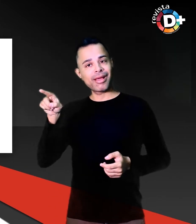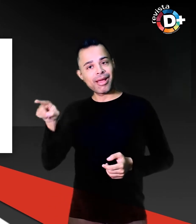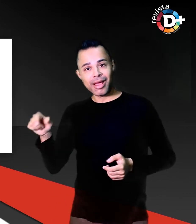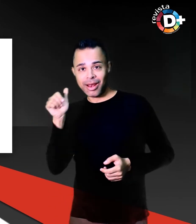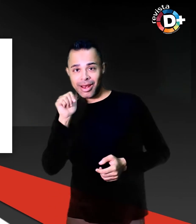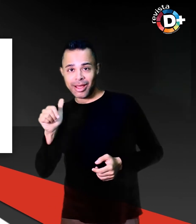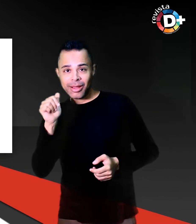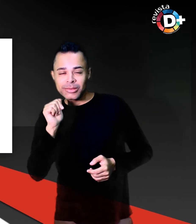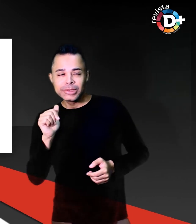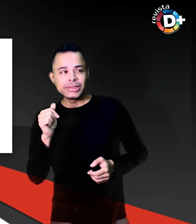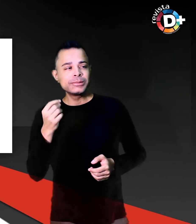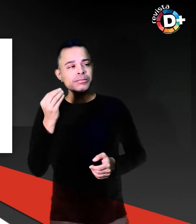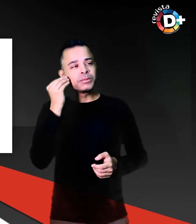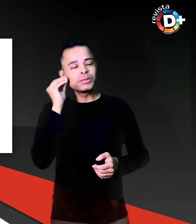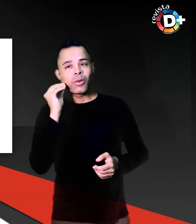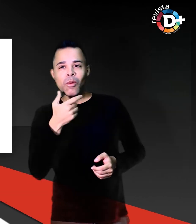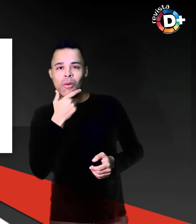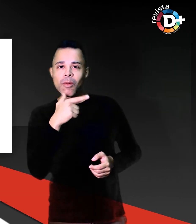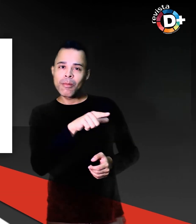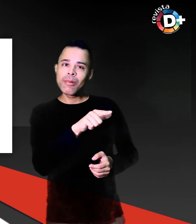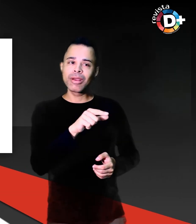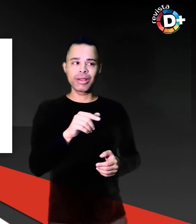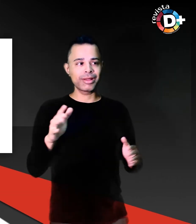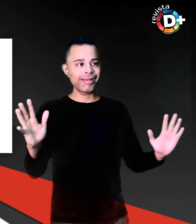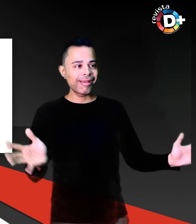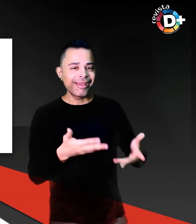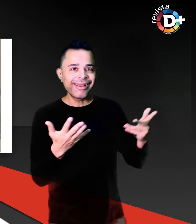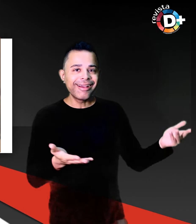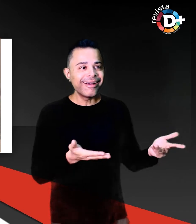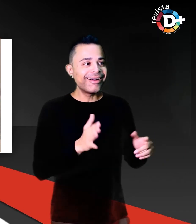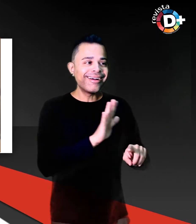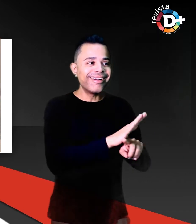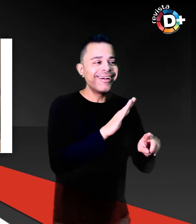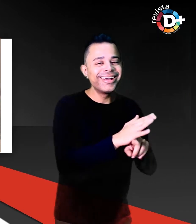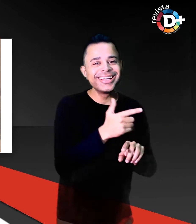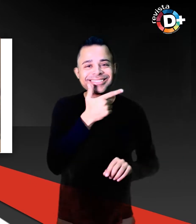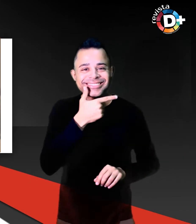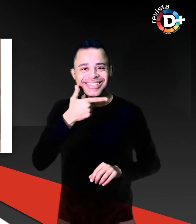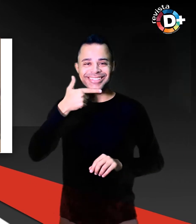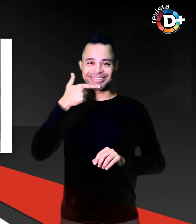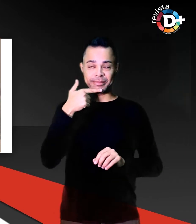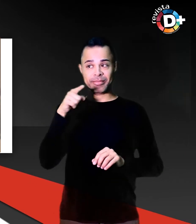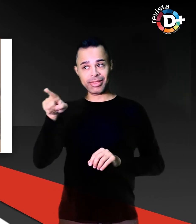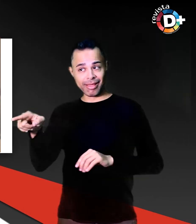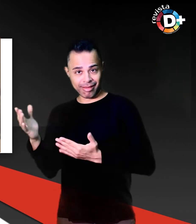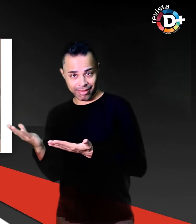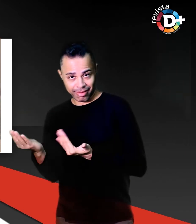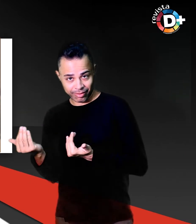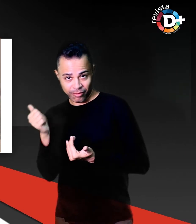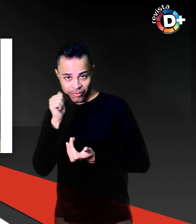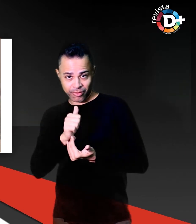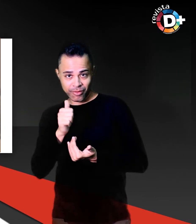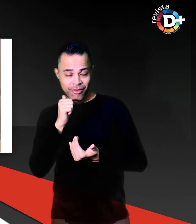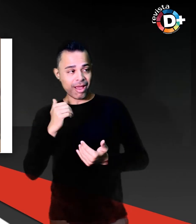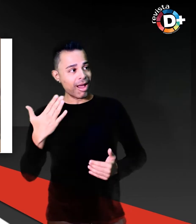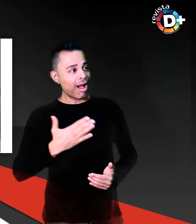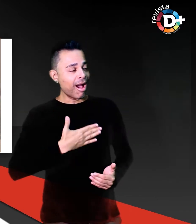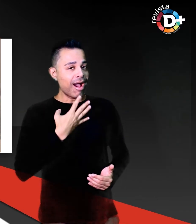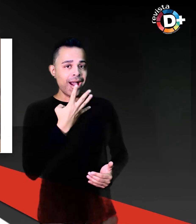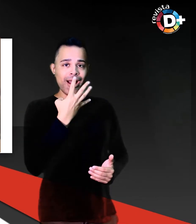novo motivo para sorrir. A jovem se surpreende ao perceber que as transformações não acontecem